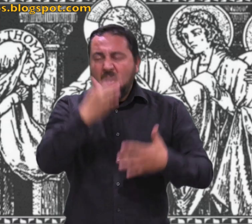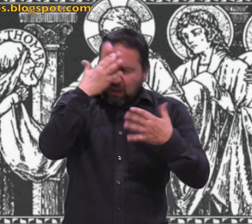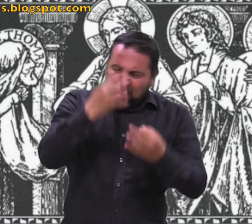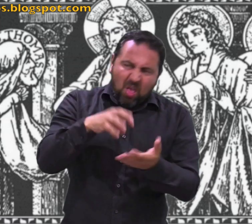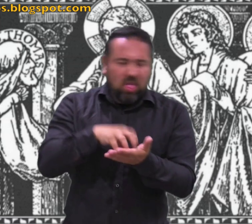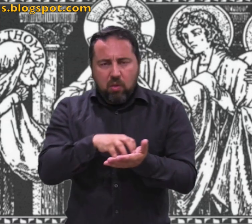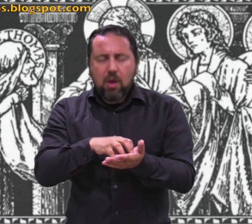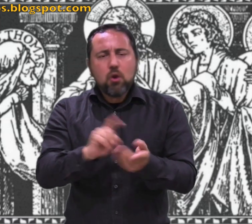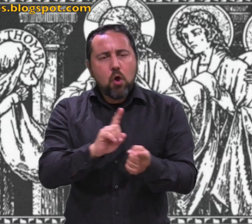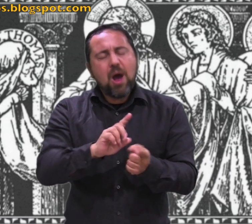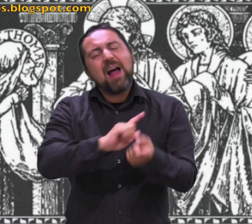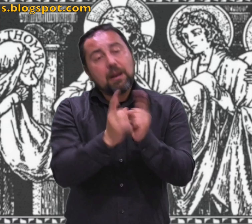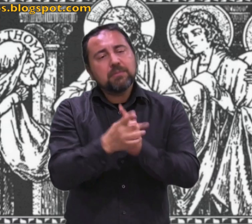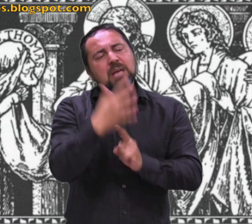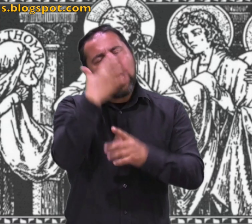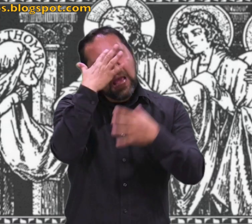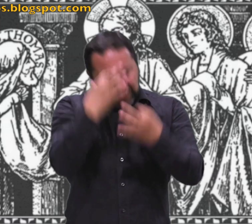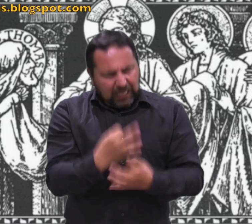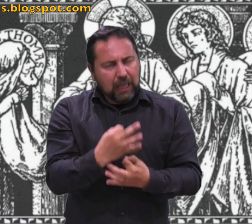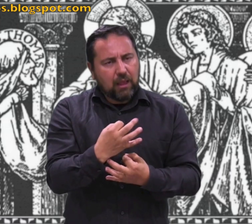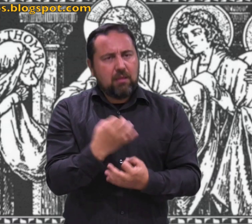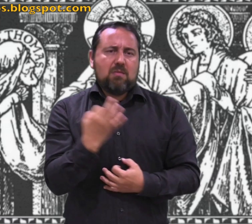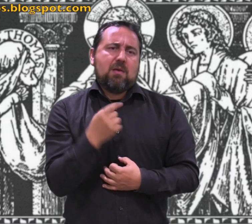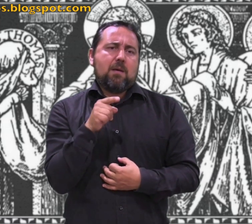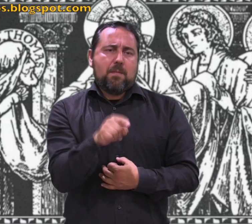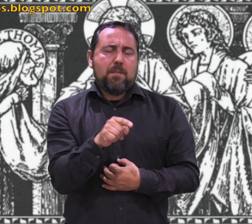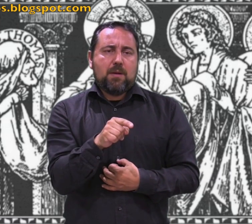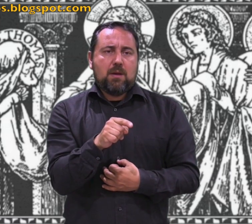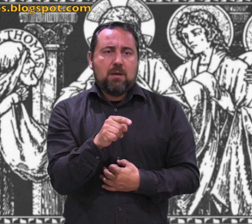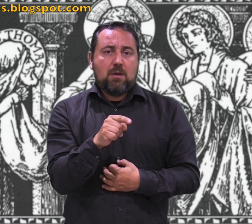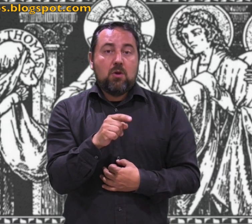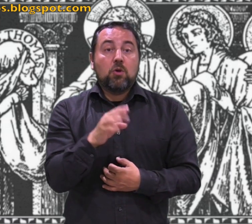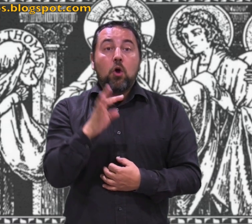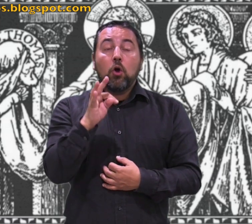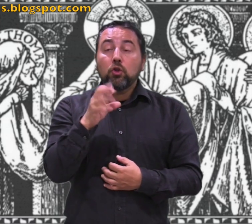trae tu mano y métela en mi costado y no seas incrédulo sino creyente.